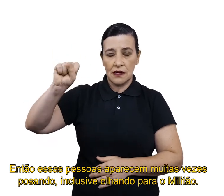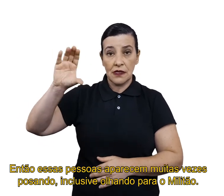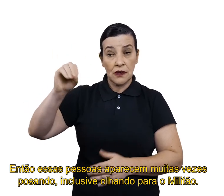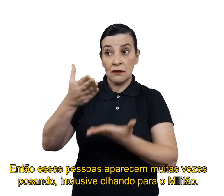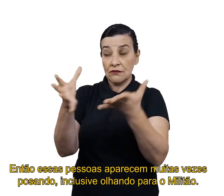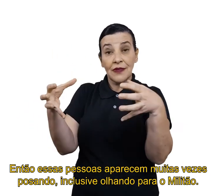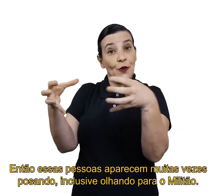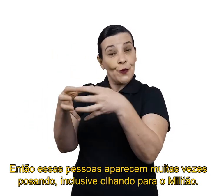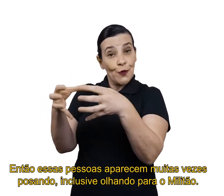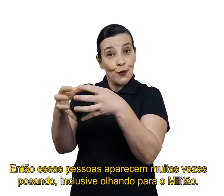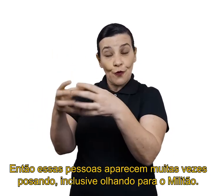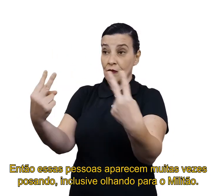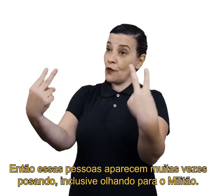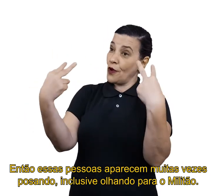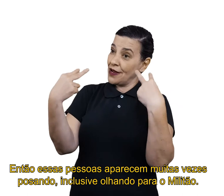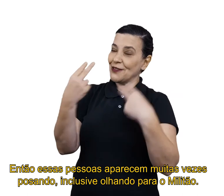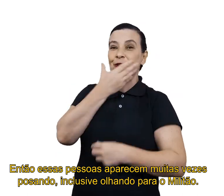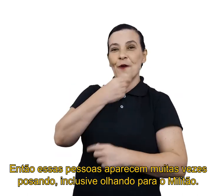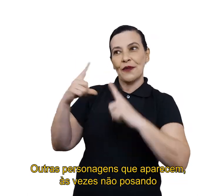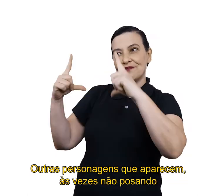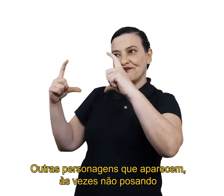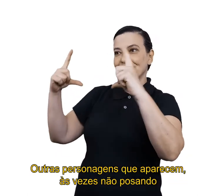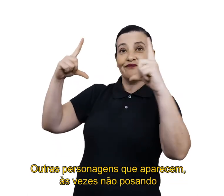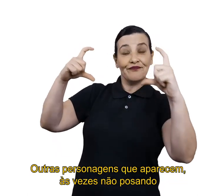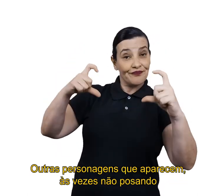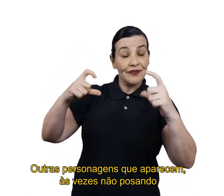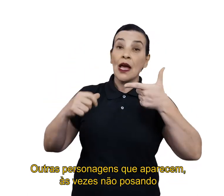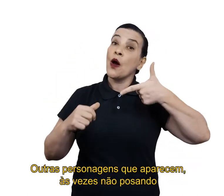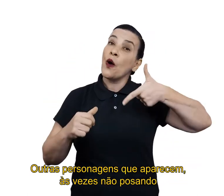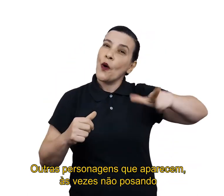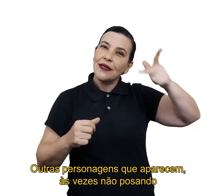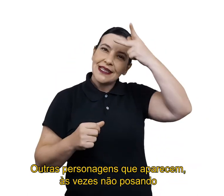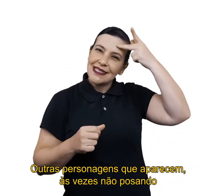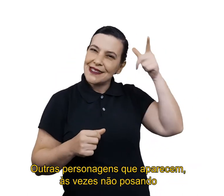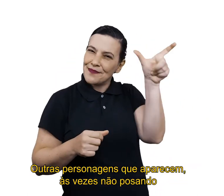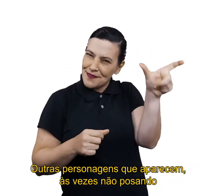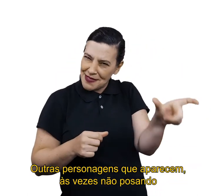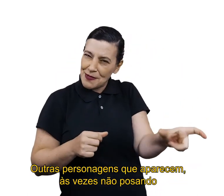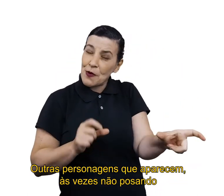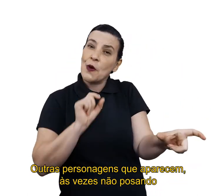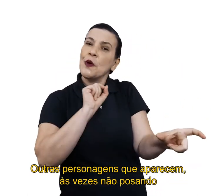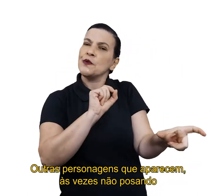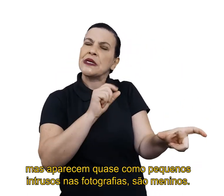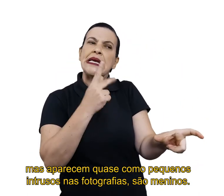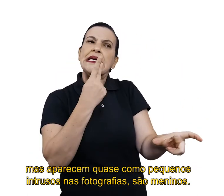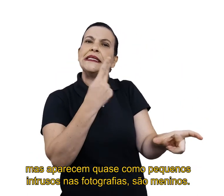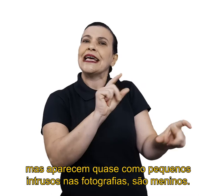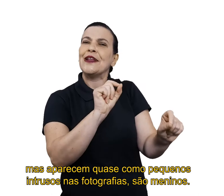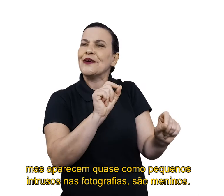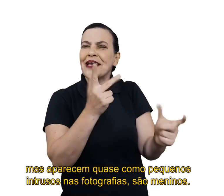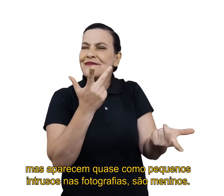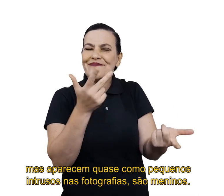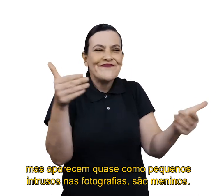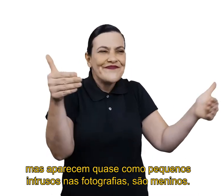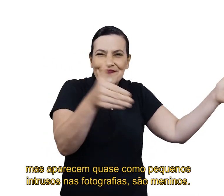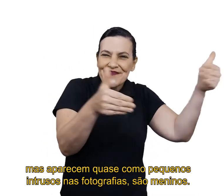vezes, posando, inclusive, olhando para o Militão. Outras personagens que aparecem, às vezes, não posando, mas aparecem quase